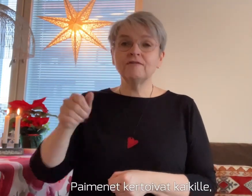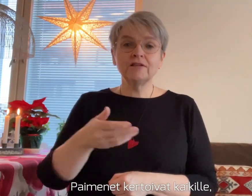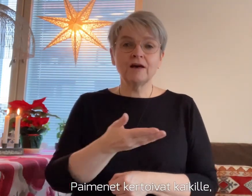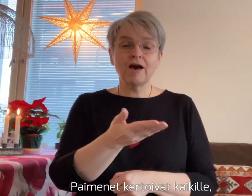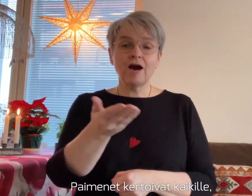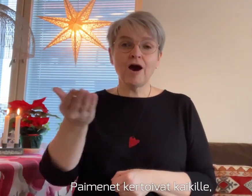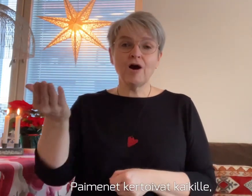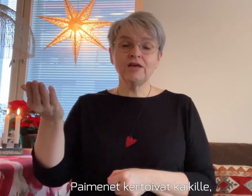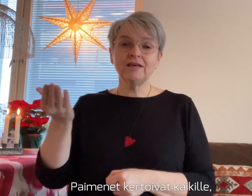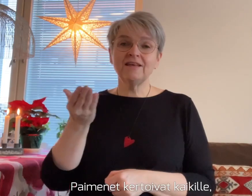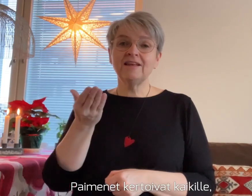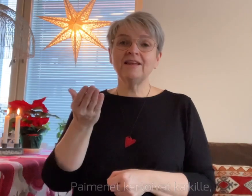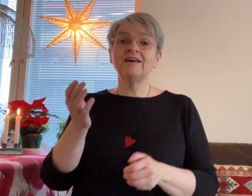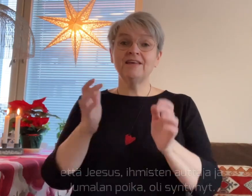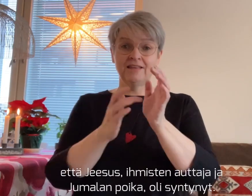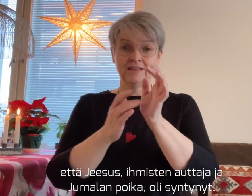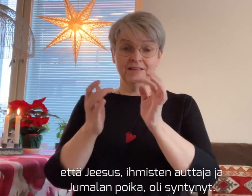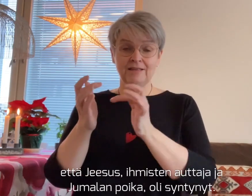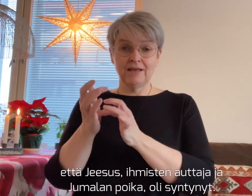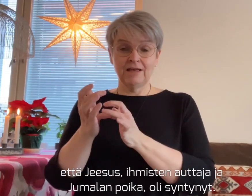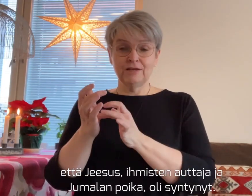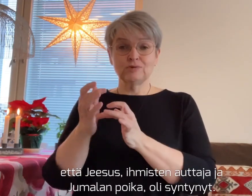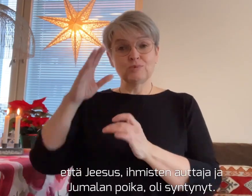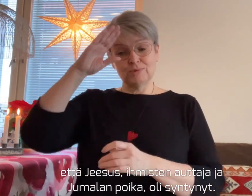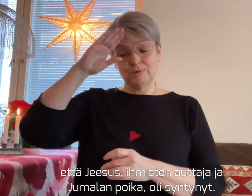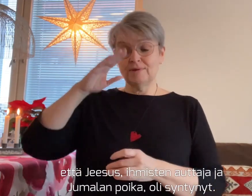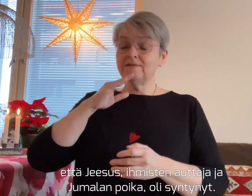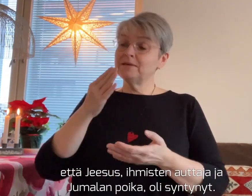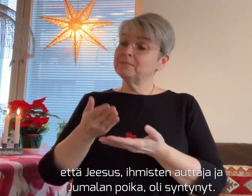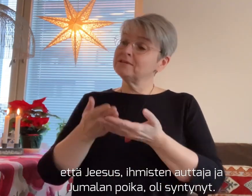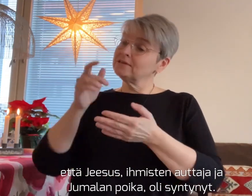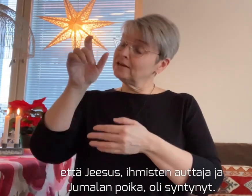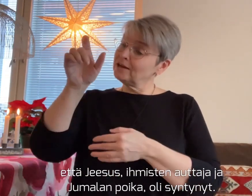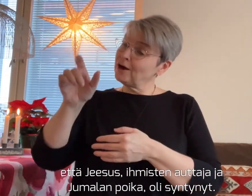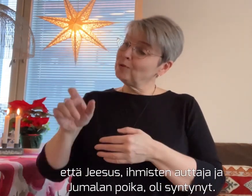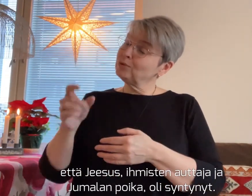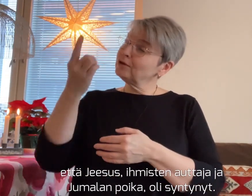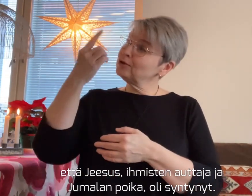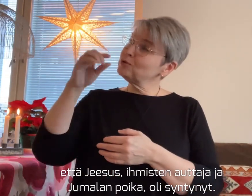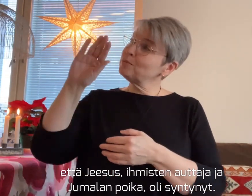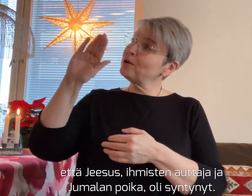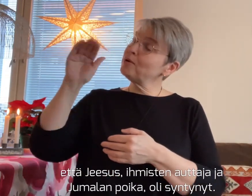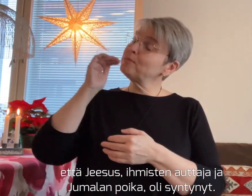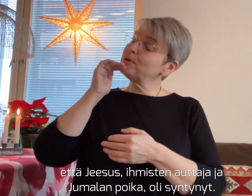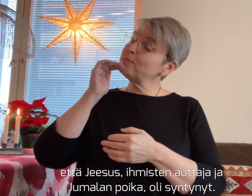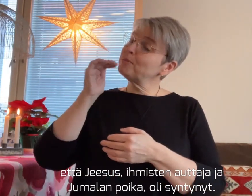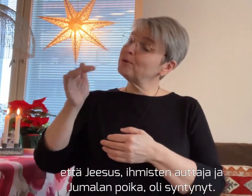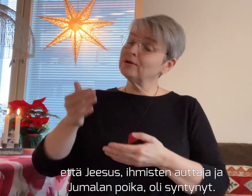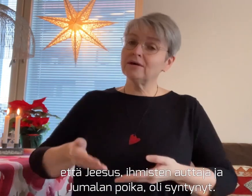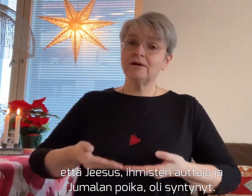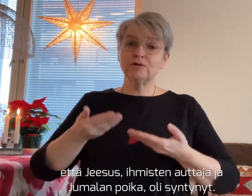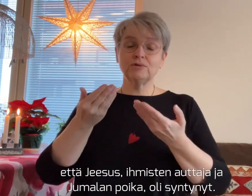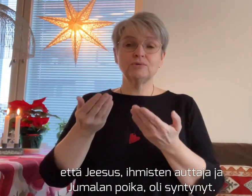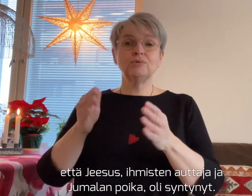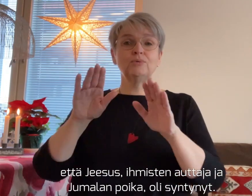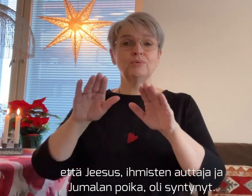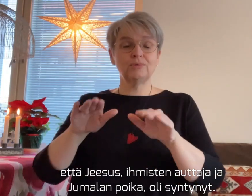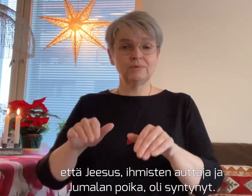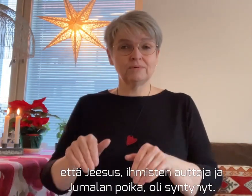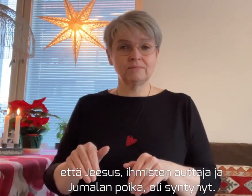Paimenet kertoivat kaikille, että Jeesus, ihmisten auttaja ja Jumalan poika,